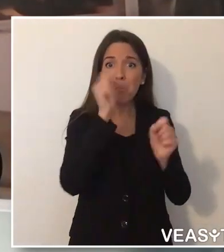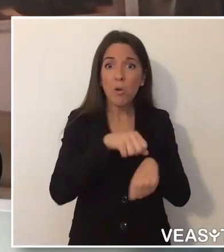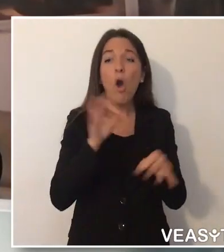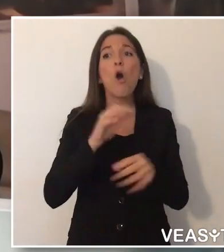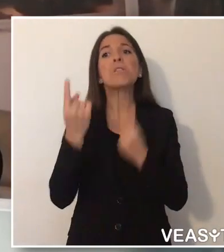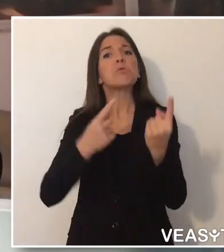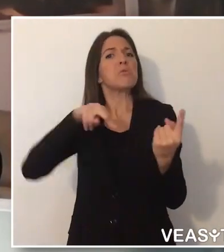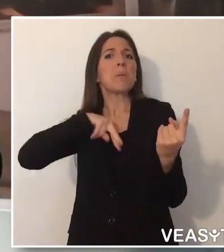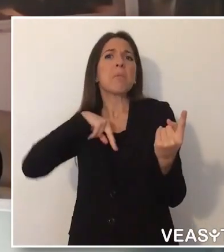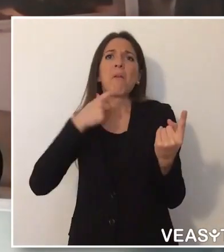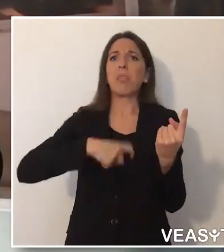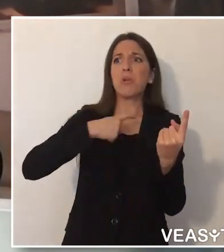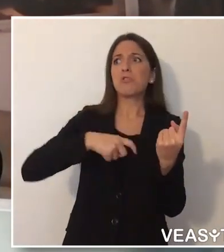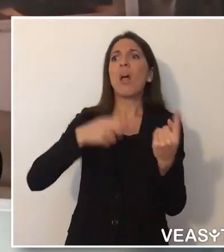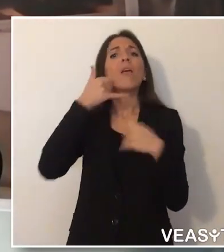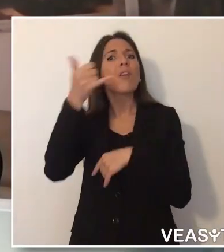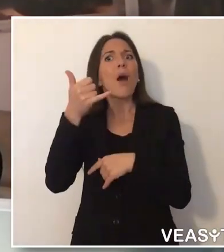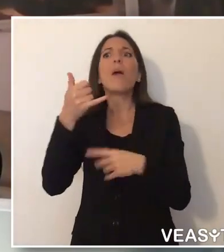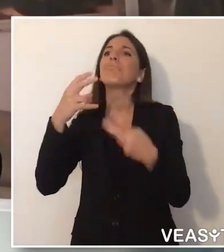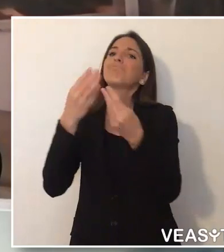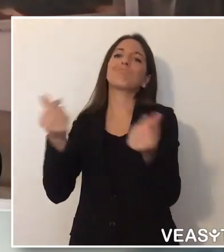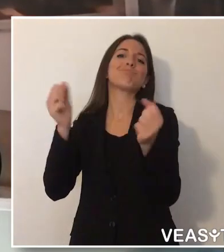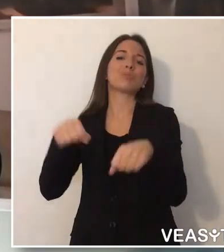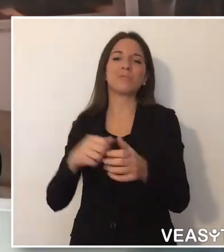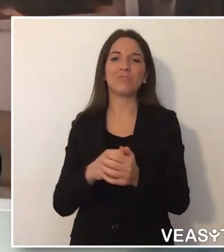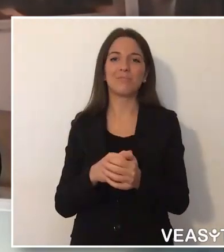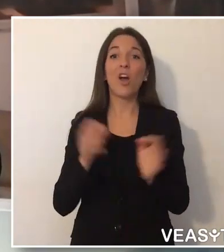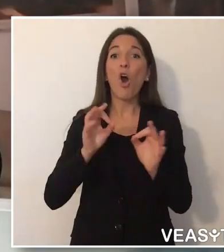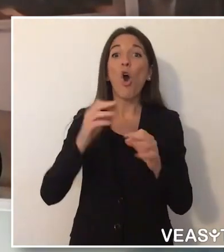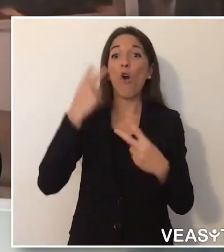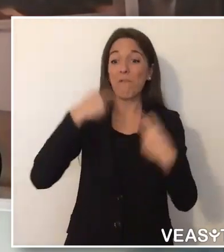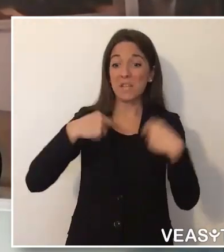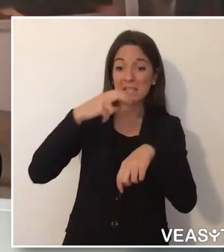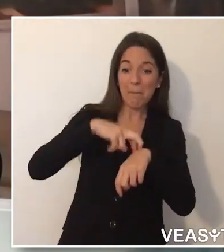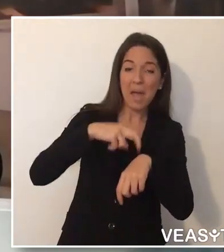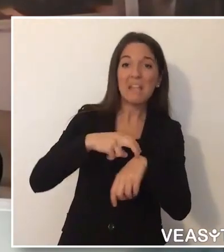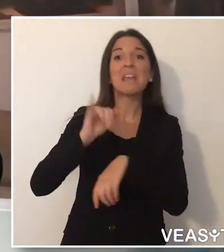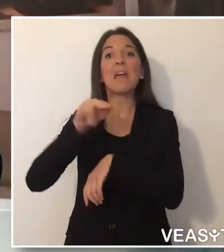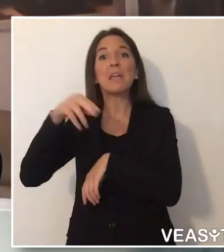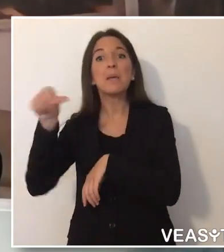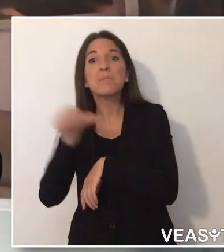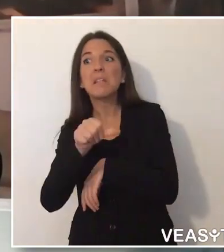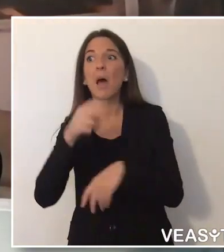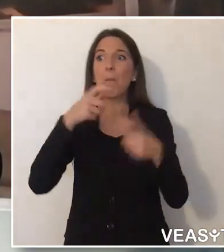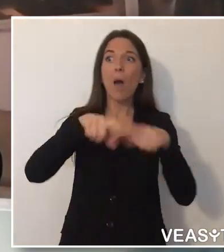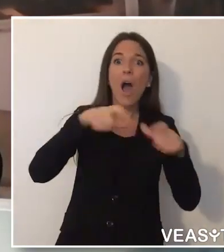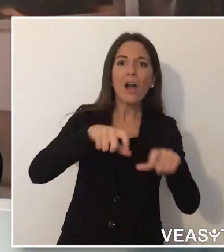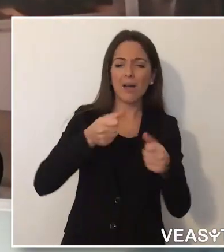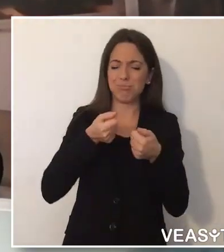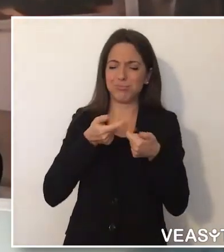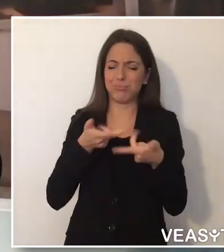Inoltre, il servizio è anche a disposizione per supportare il dialogo durante visite mediche, incontri con amministratori